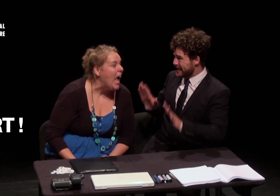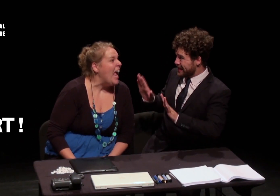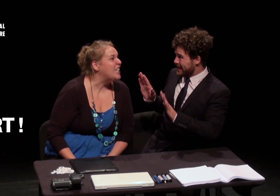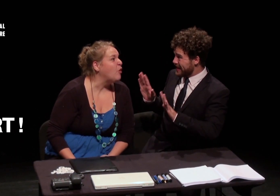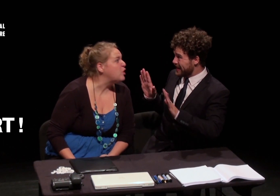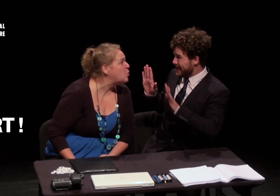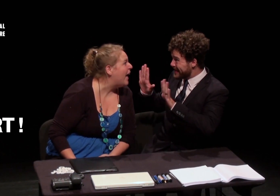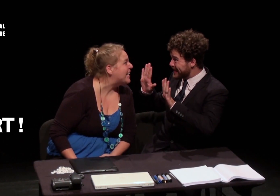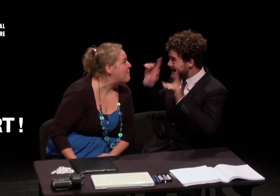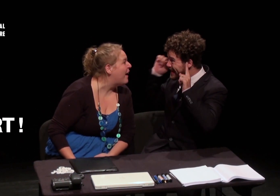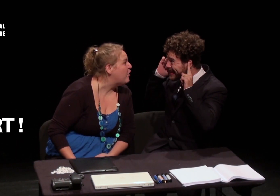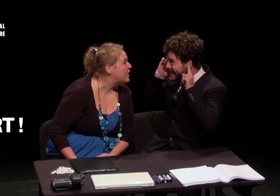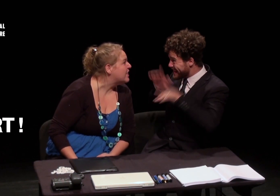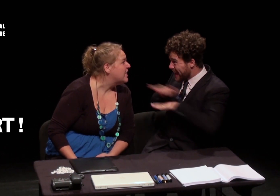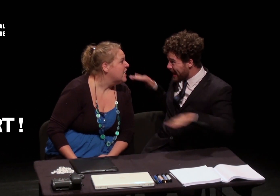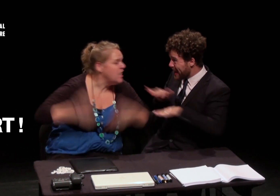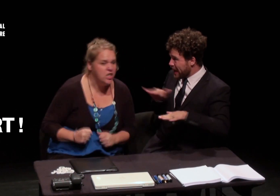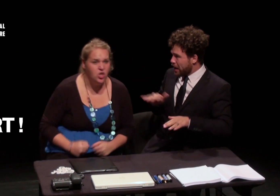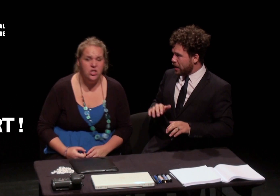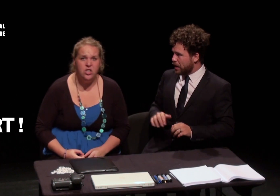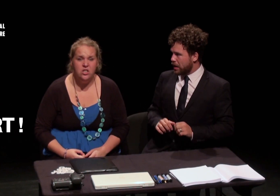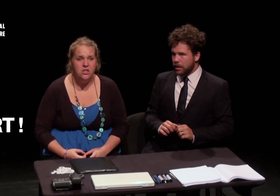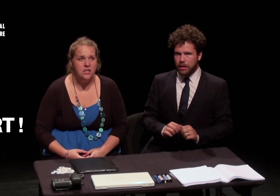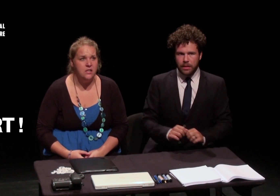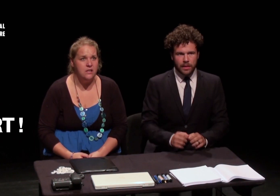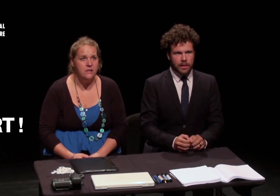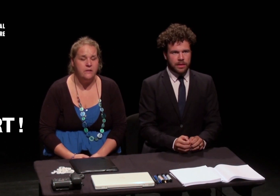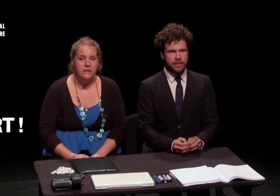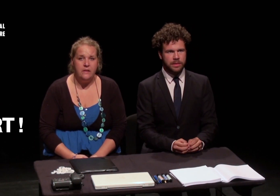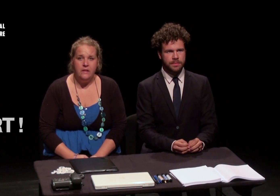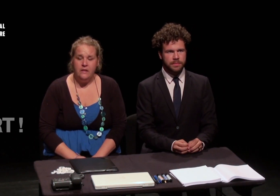et je vous souhaite la bienvenue... Oh c'est chiant ça !